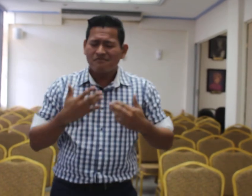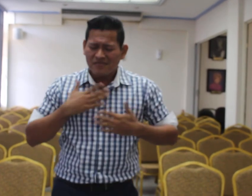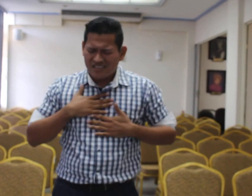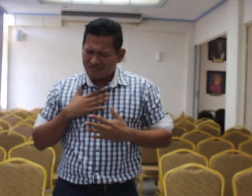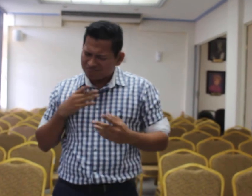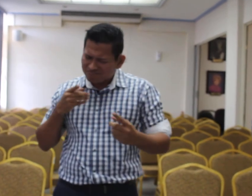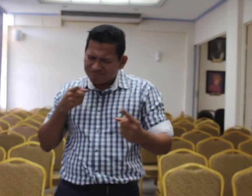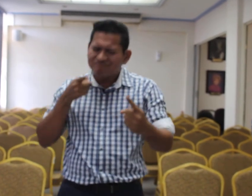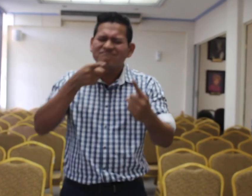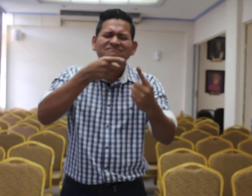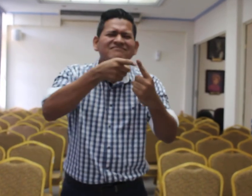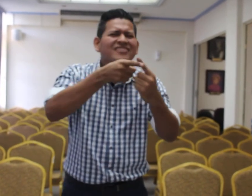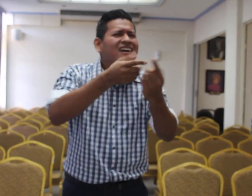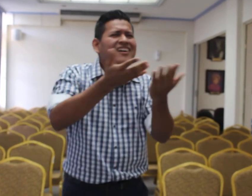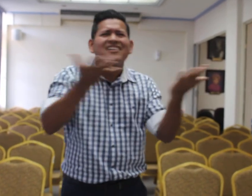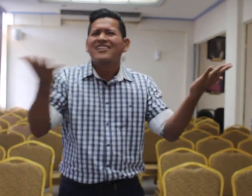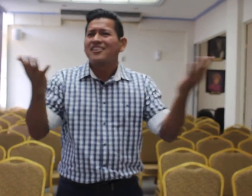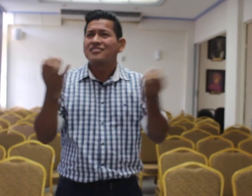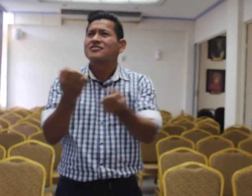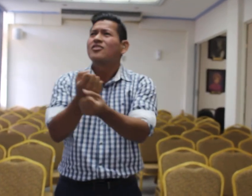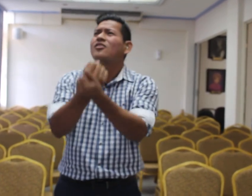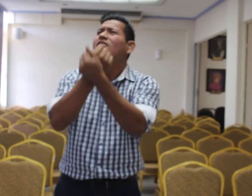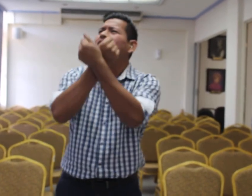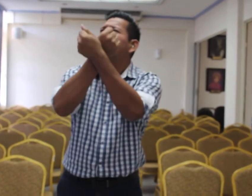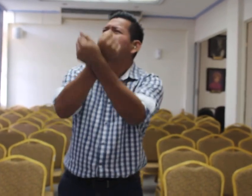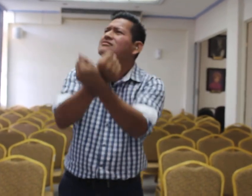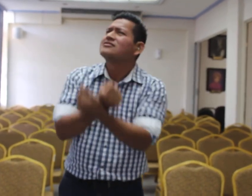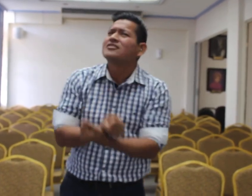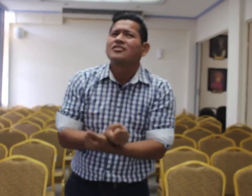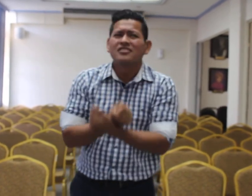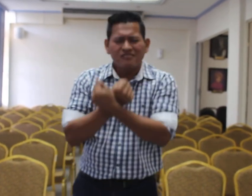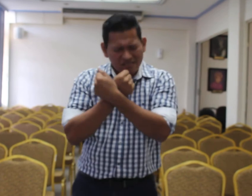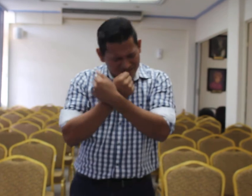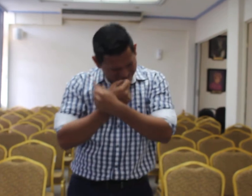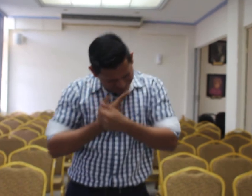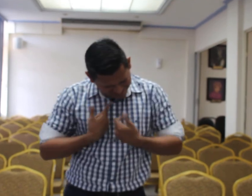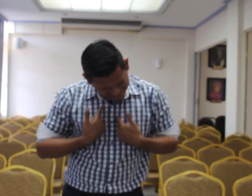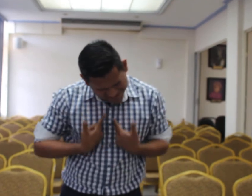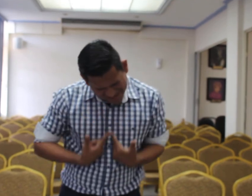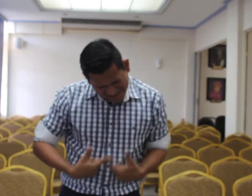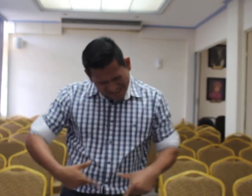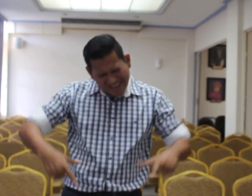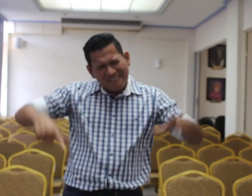misión de tu prisión, por fin ya soy libre.